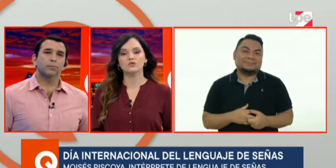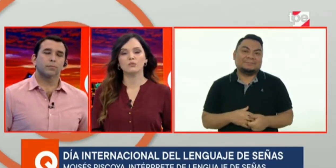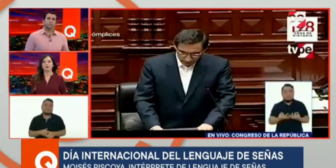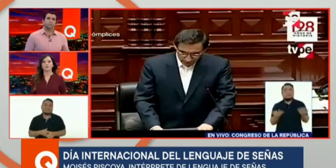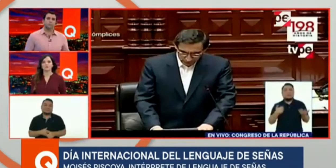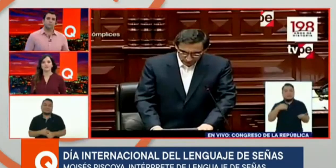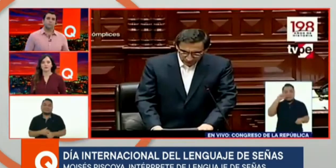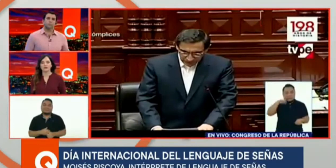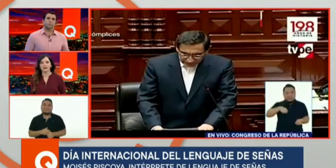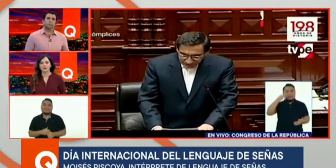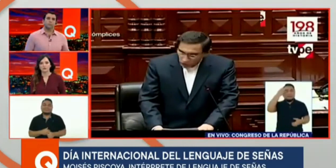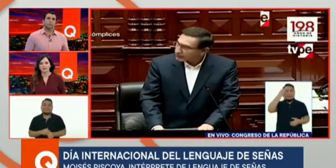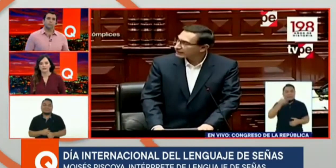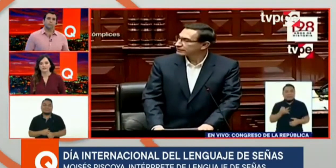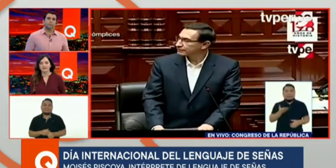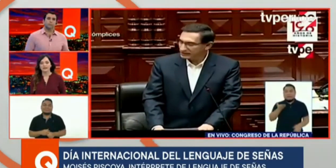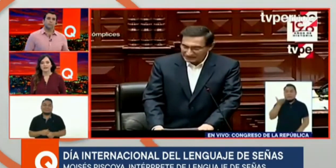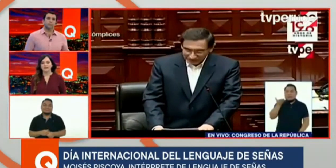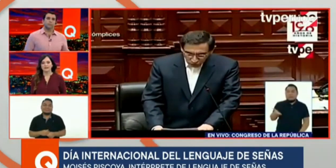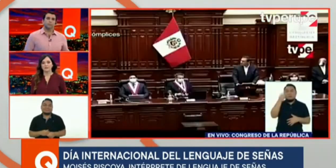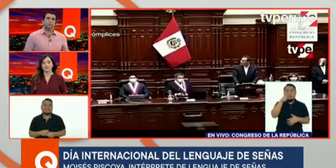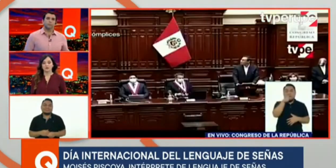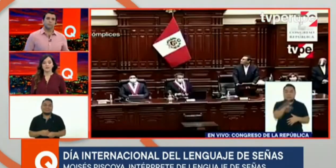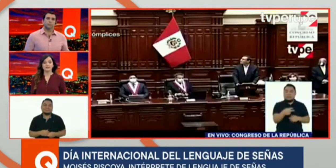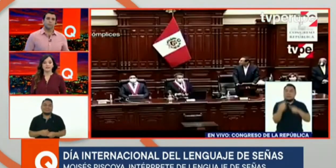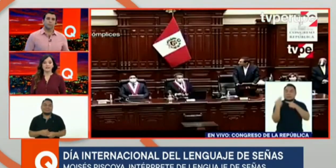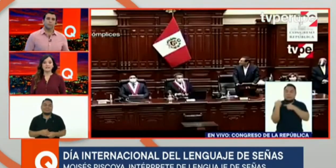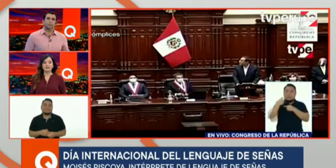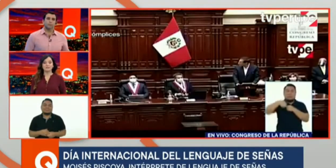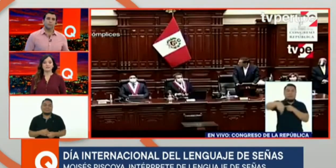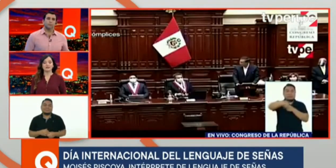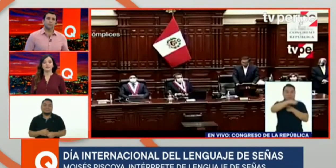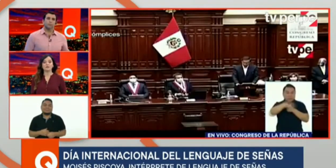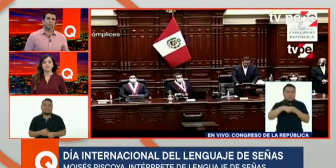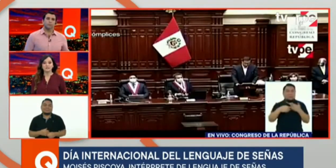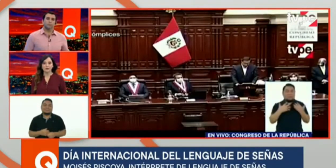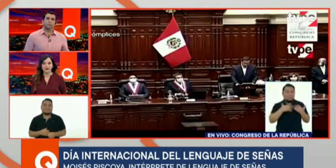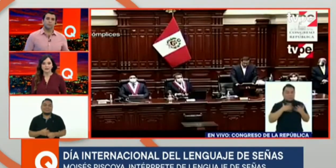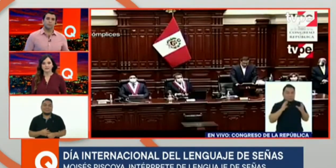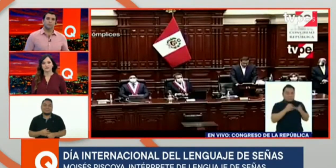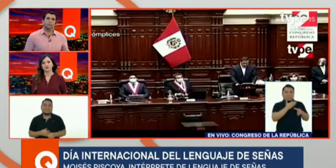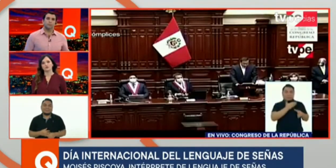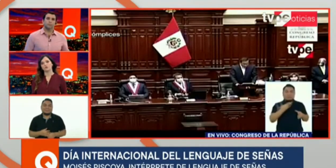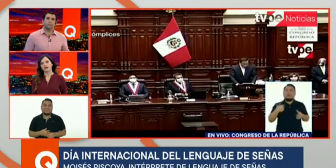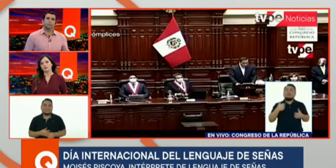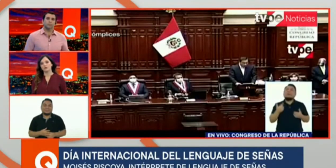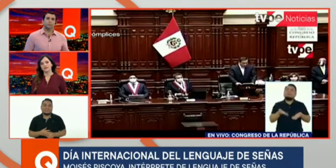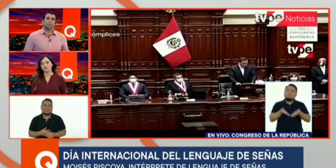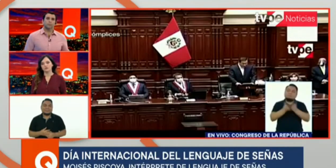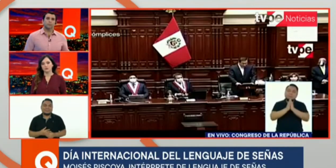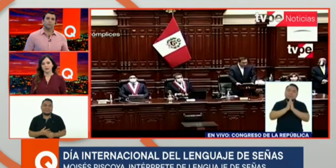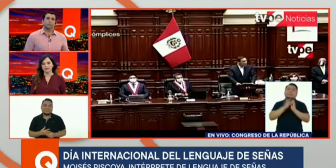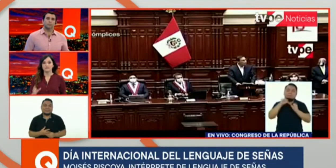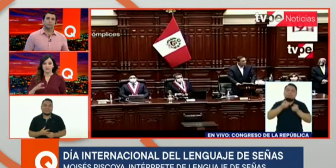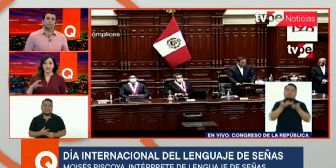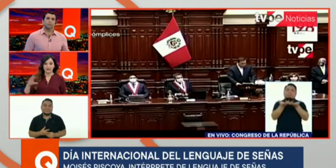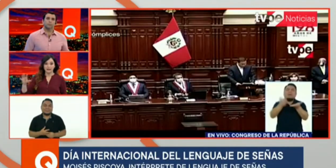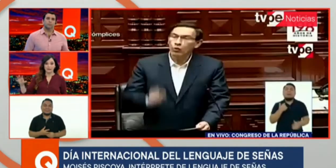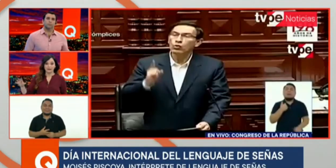un poco, Moisés, sobre la comunidad de personas que tienen discapacidad auditiva. Entiendo que son una comunidad en nuestro país y en cada parte